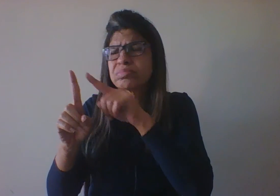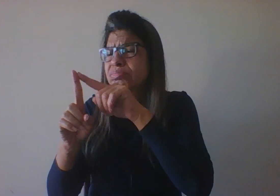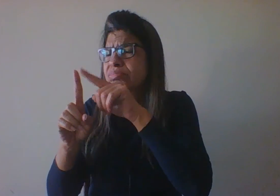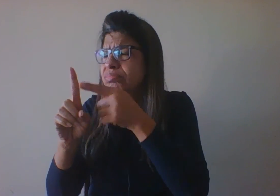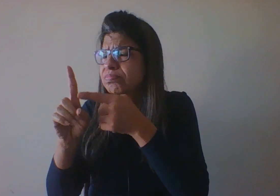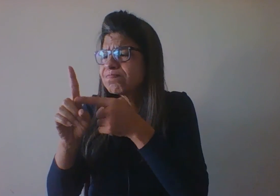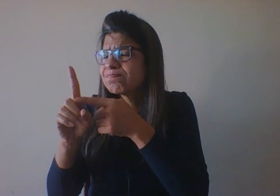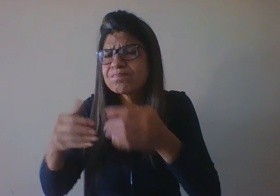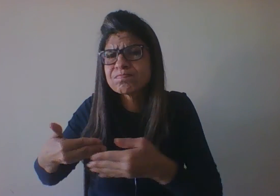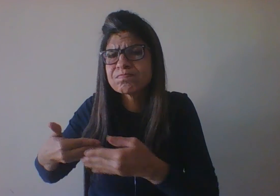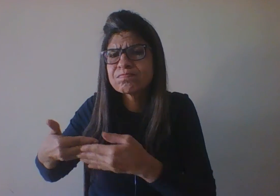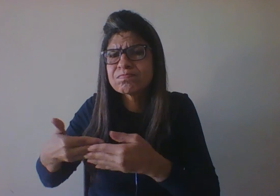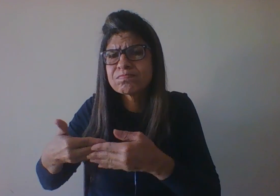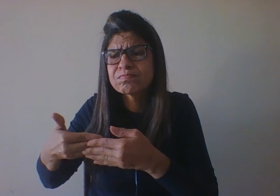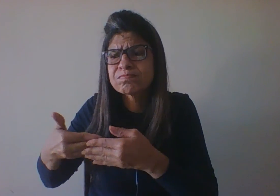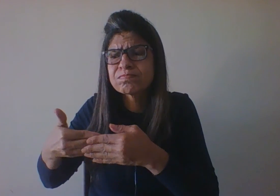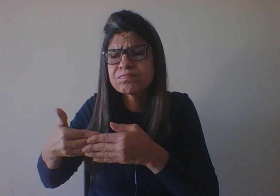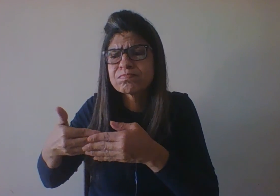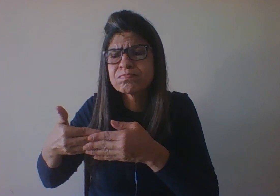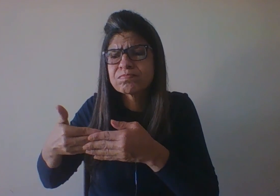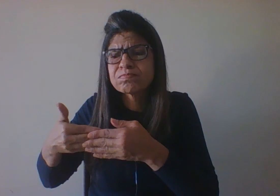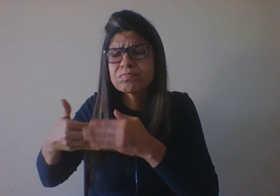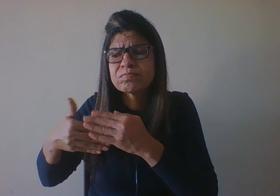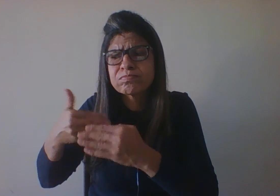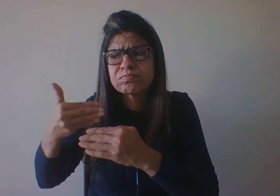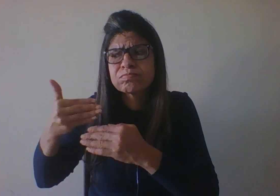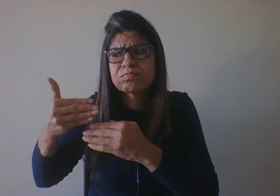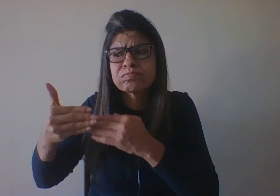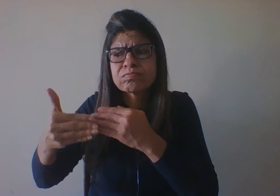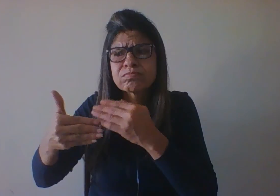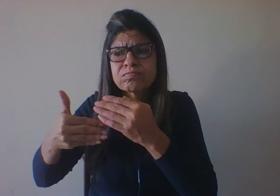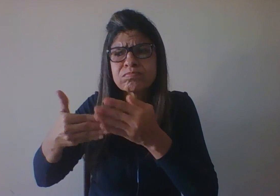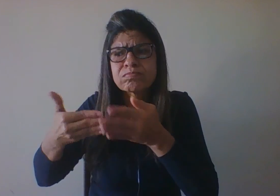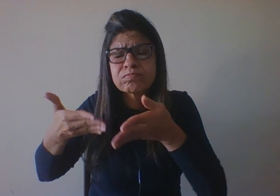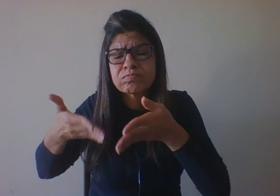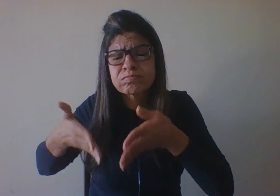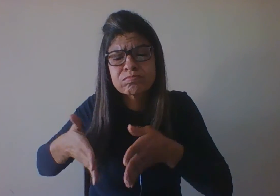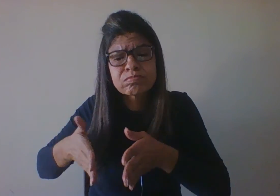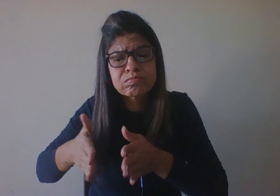concepção e a fase da vida intrauterina? Pensem, por exemplo,